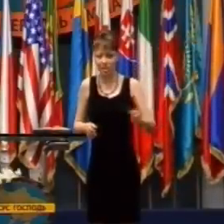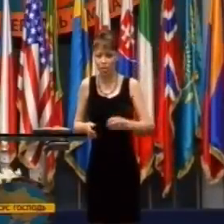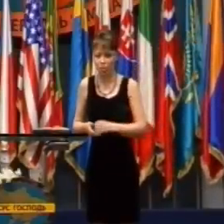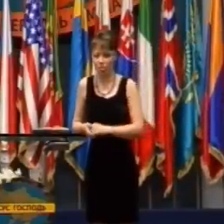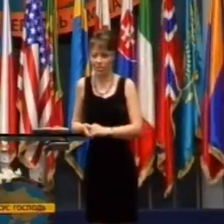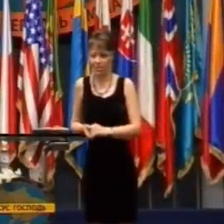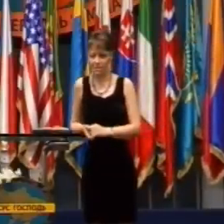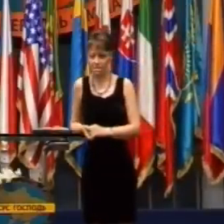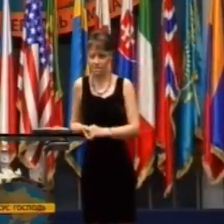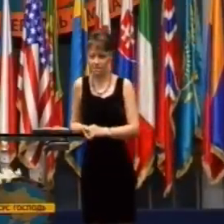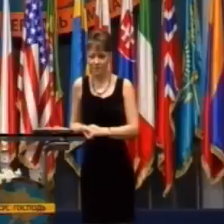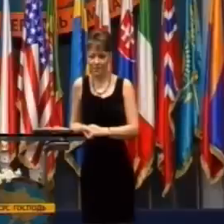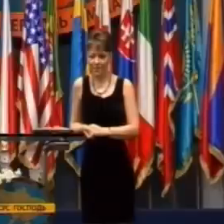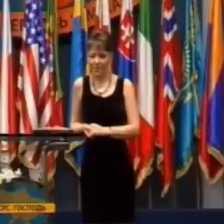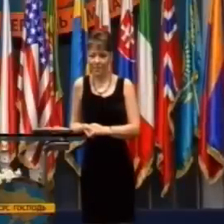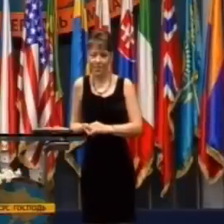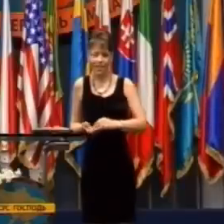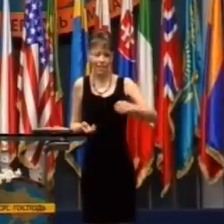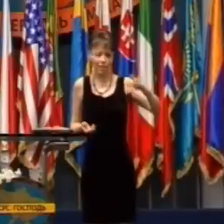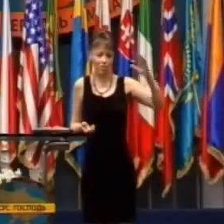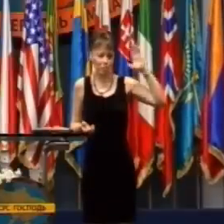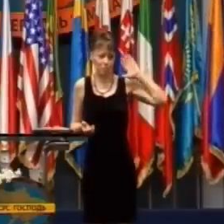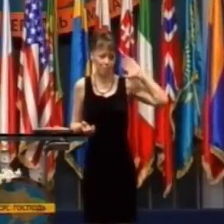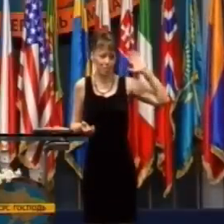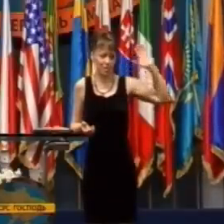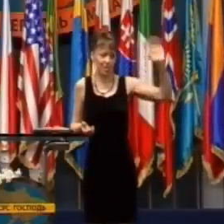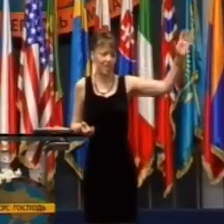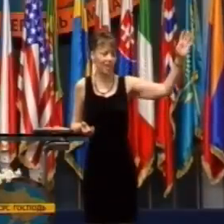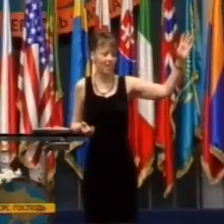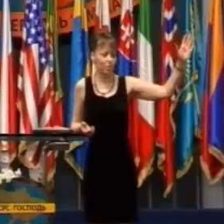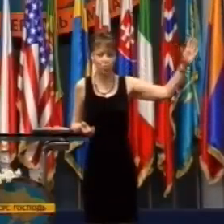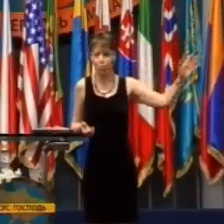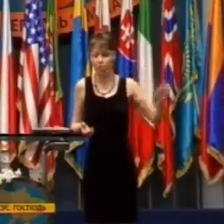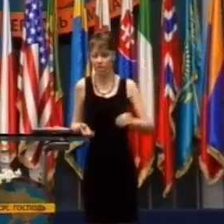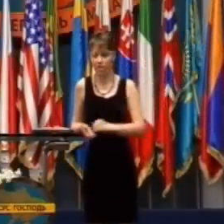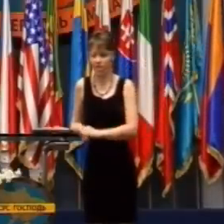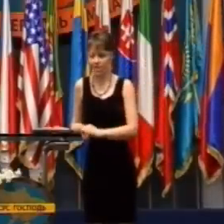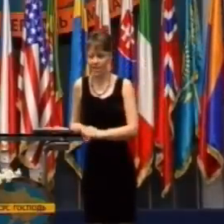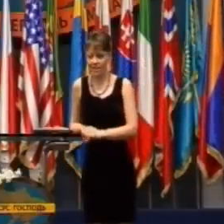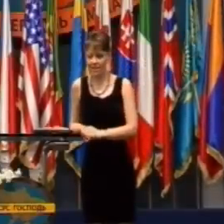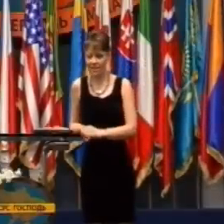Hinovi alebo Reinhardovi Bonkemu